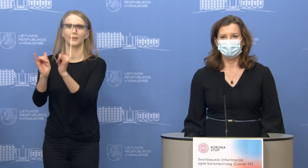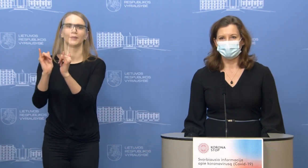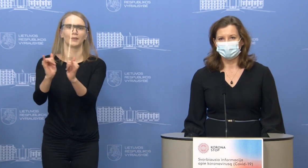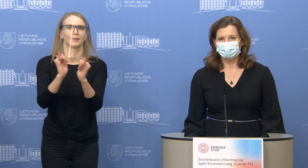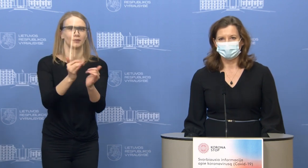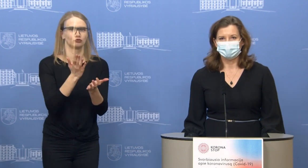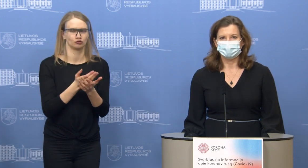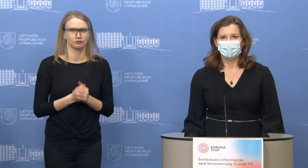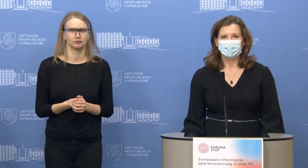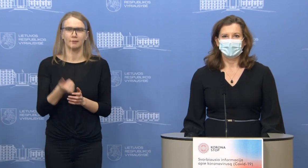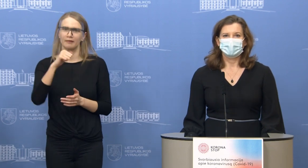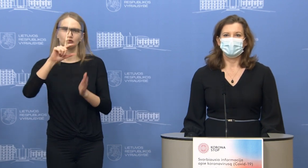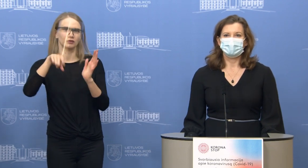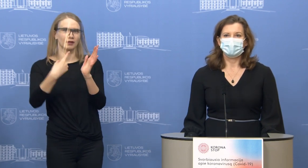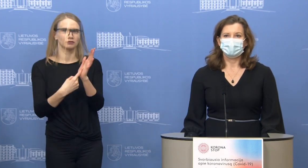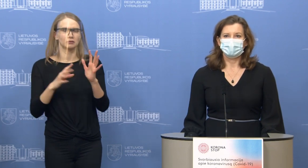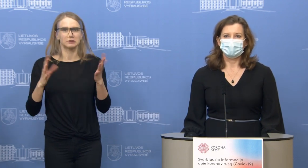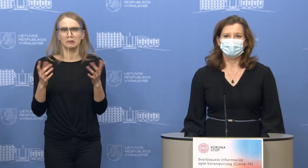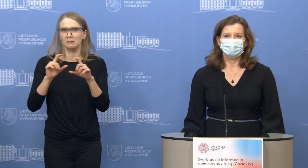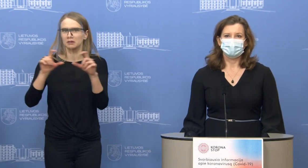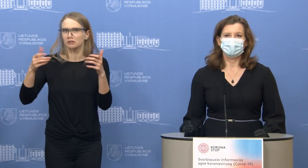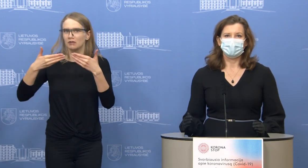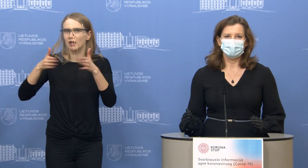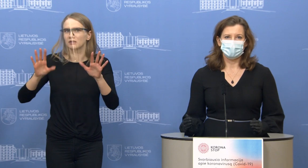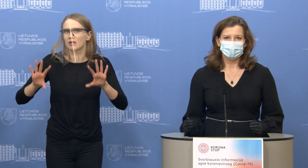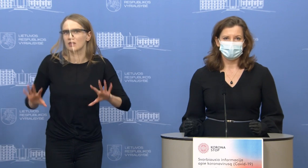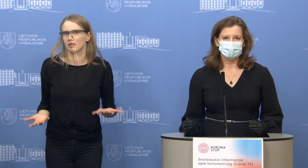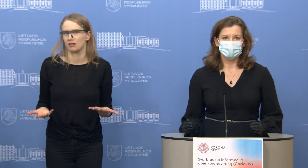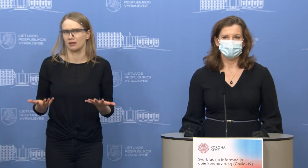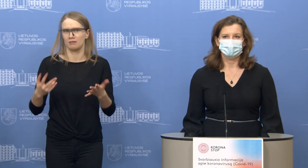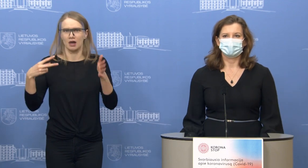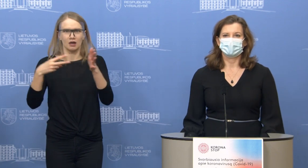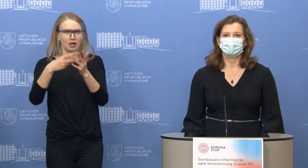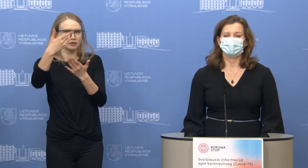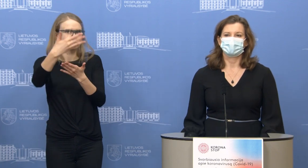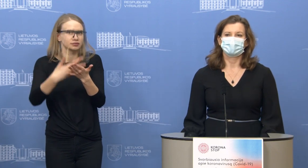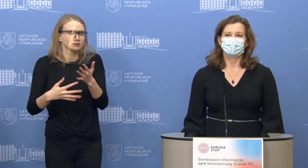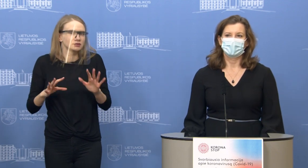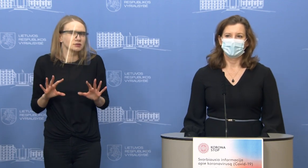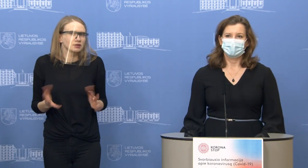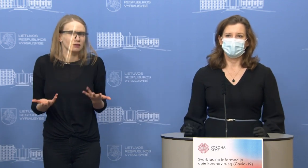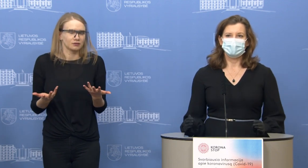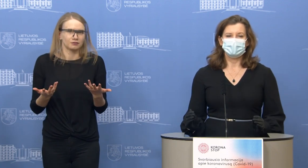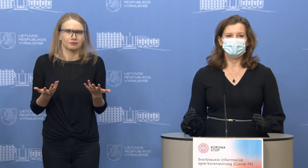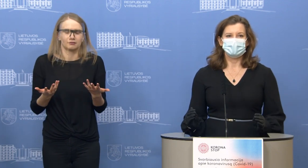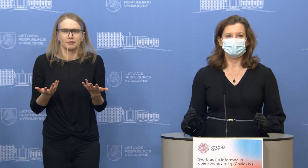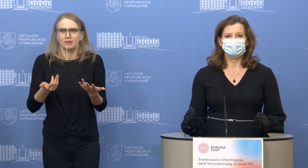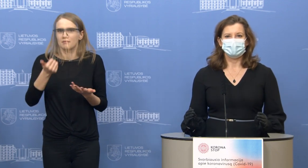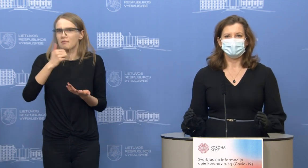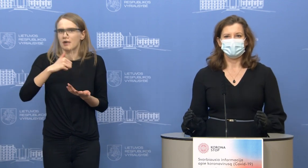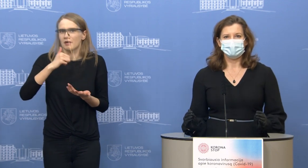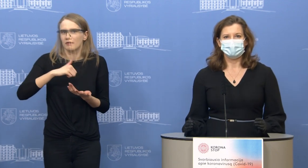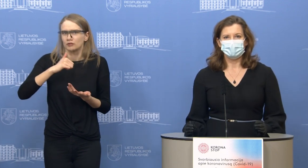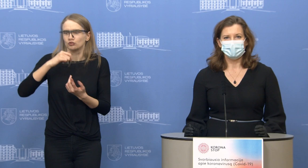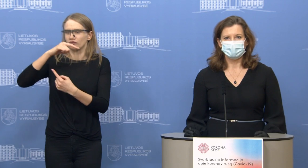tokie, kaip įkurti parduotuvę, kokia kainodara turėtų būti toje parduotuvėje, kaip daryti